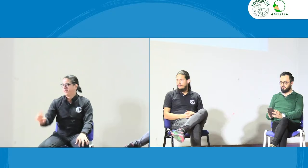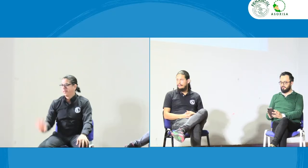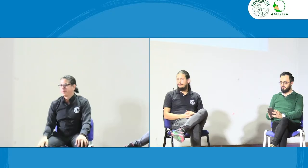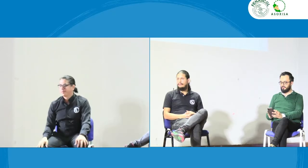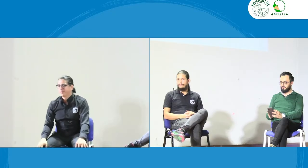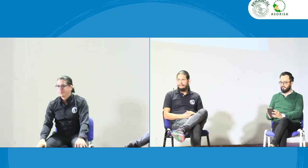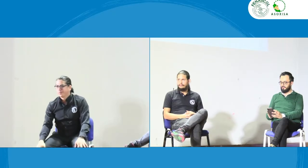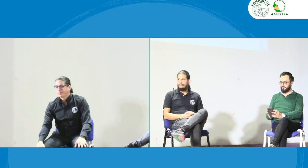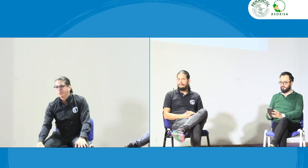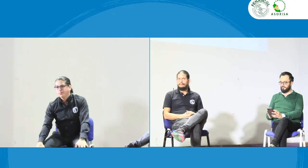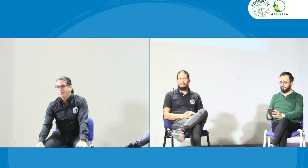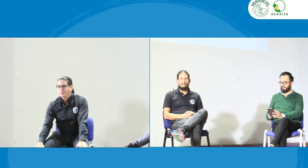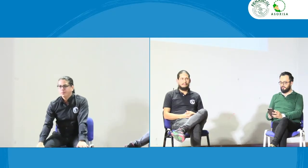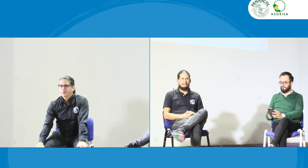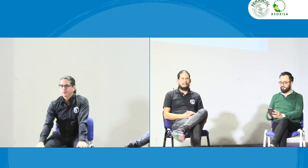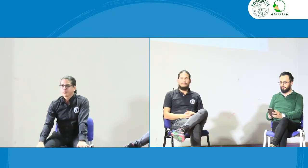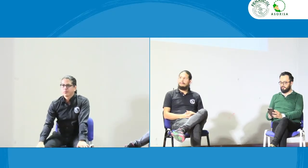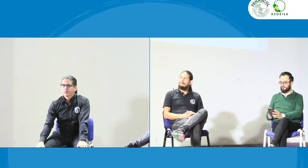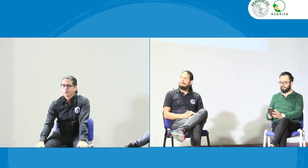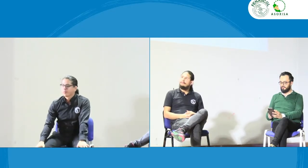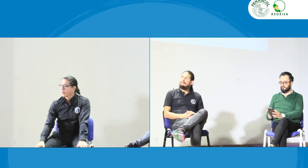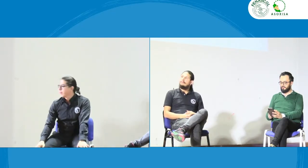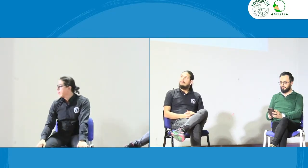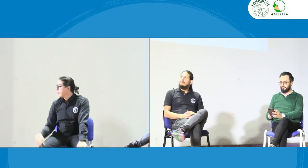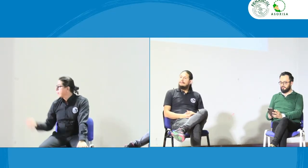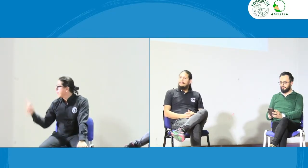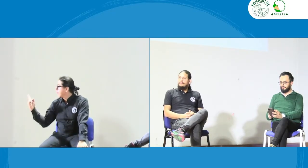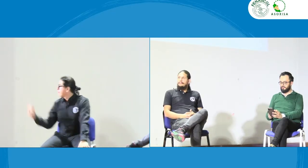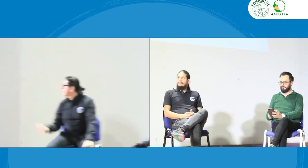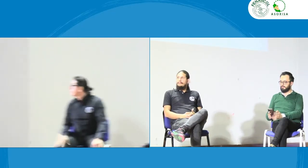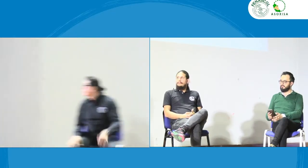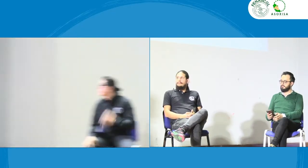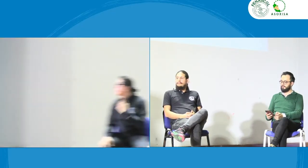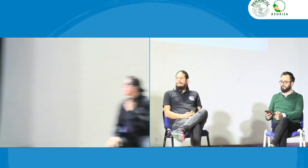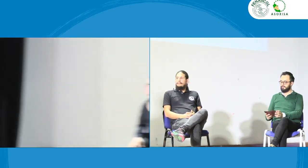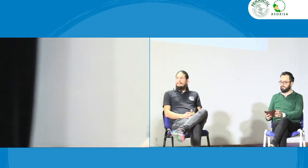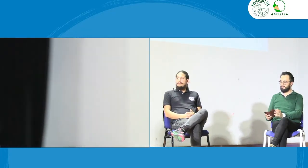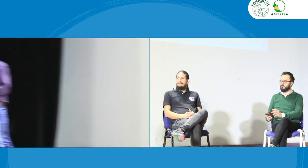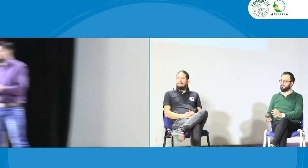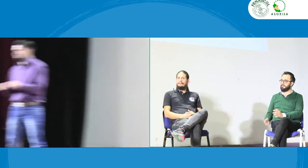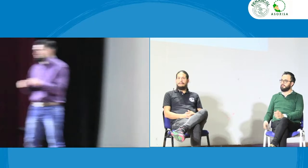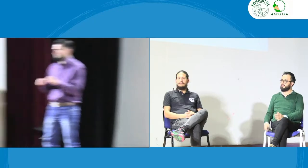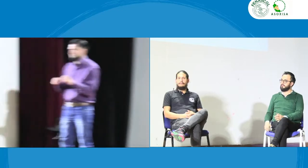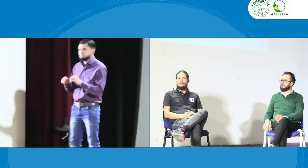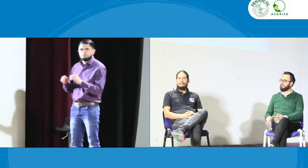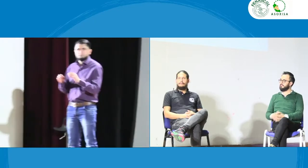porque se están vulnerando los derechos directamente de ellos pero cuando es de las personas sordas son los sordos quienes tienen que tomar esa liderazgo